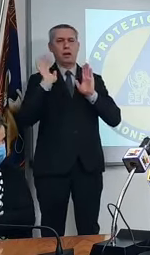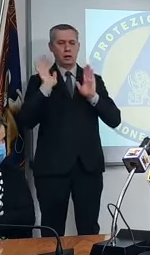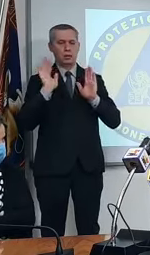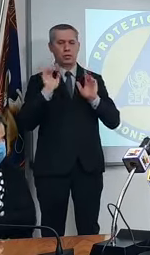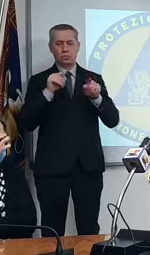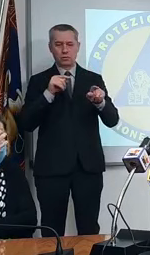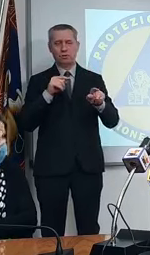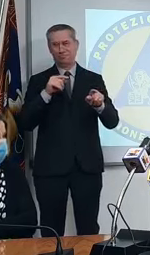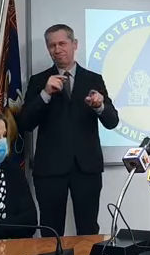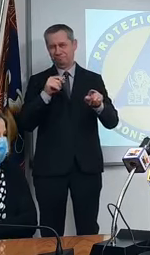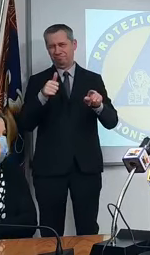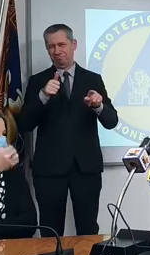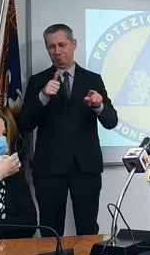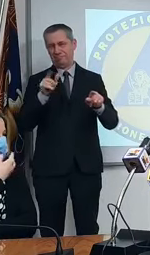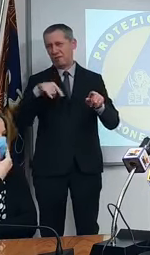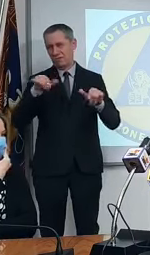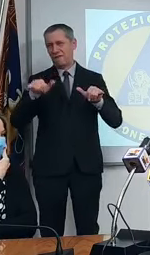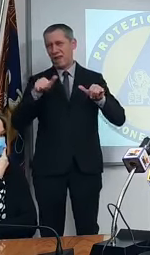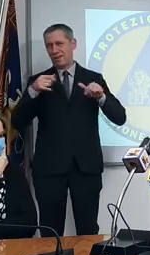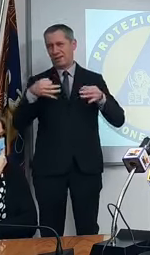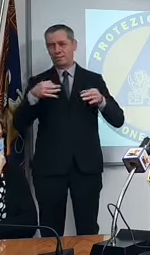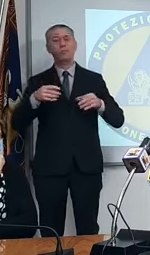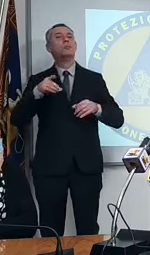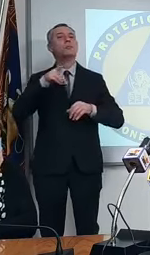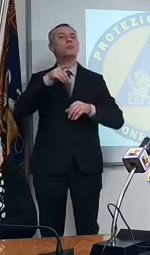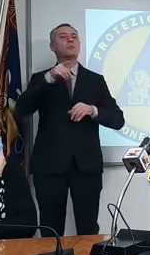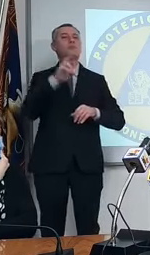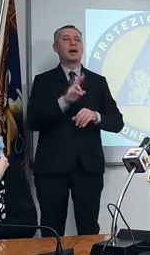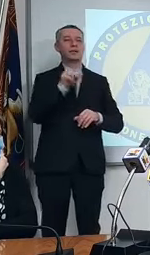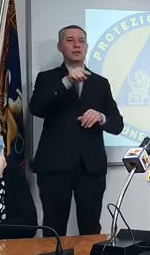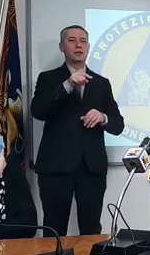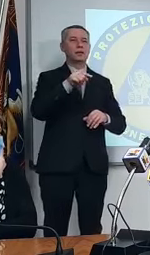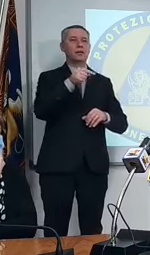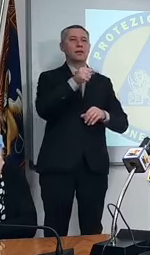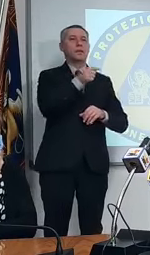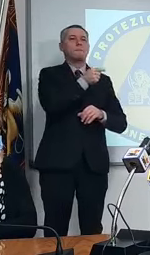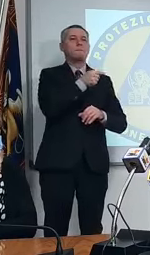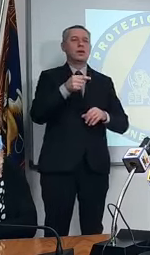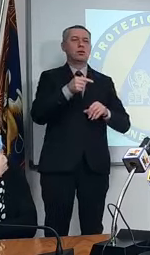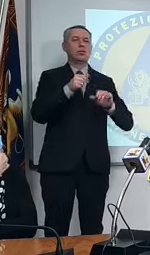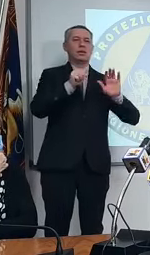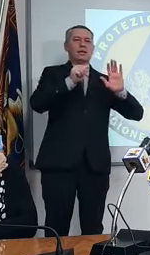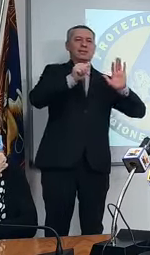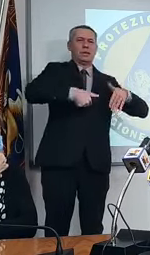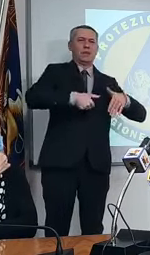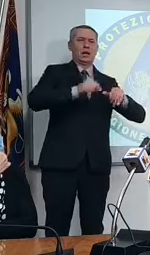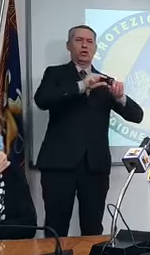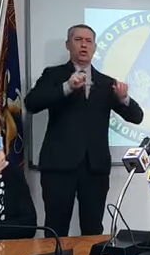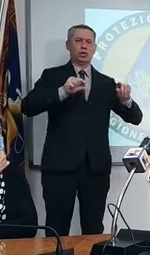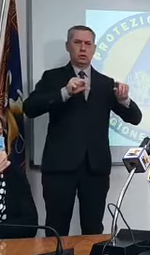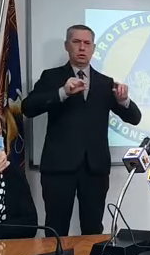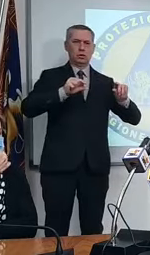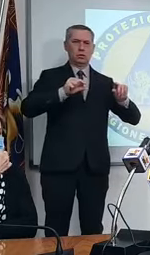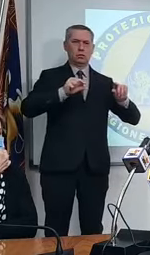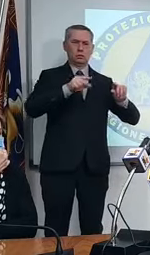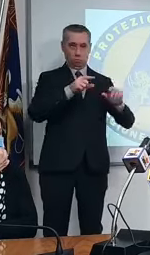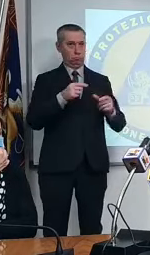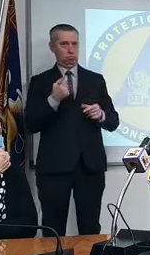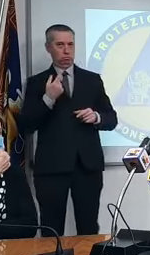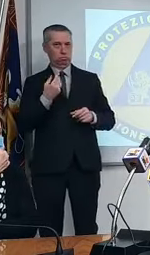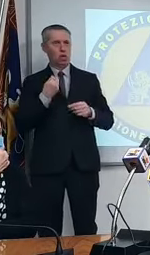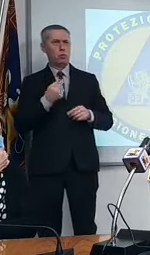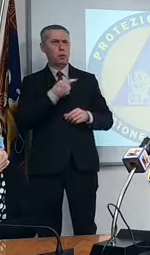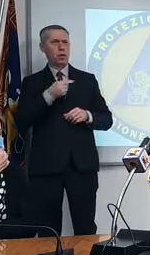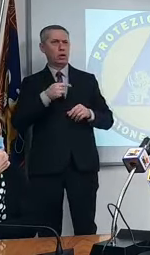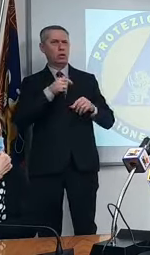segno che siamo veneti. Vedete, Pfizer c'è scritto meno 6.000 dosi. Uno dice, cosa è successo? Perché